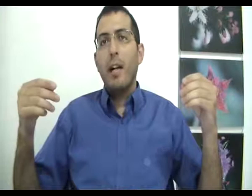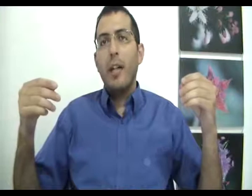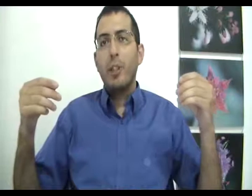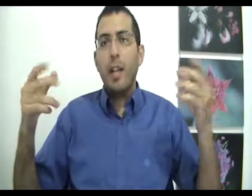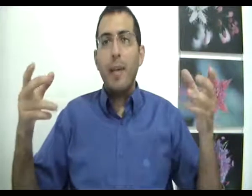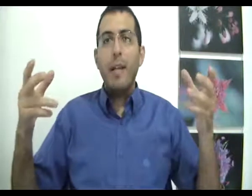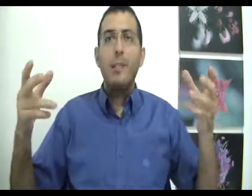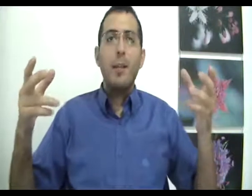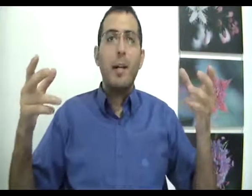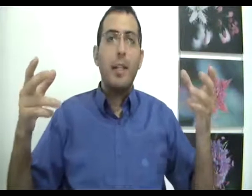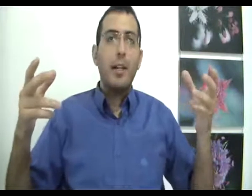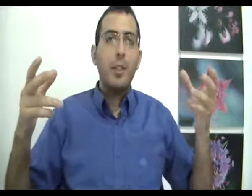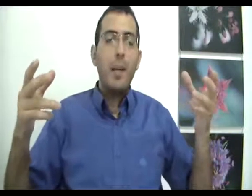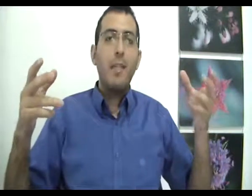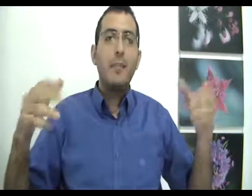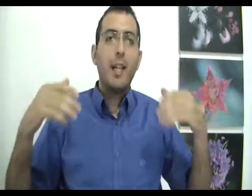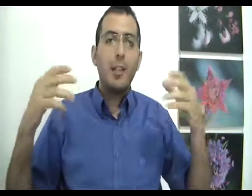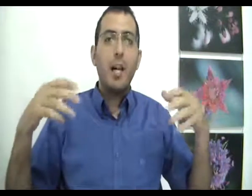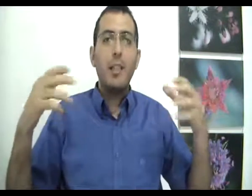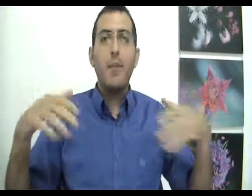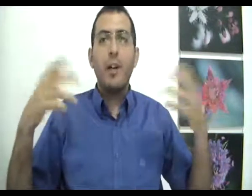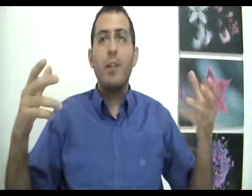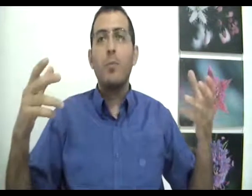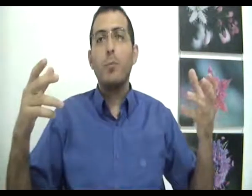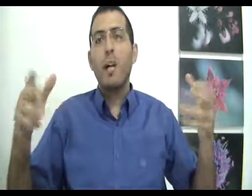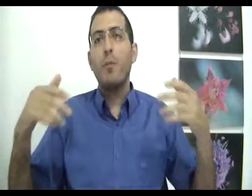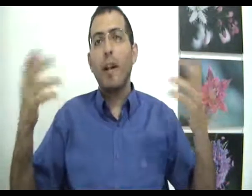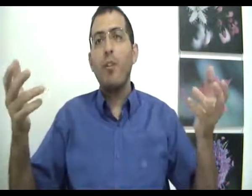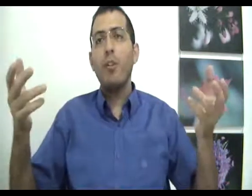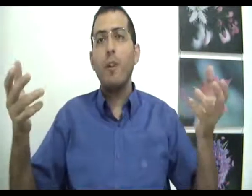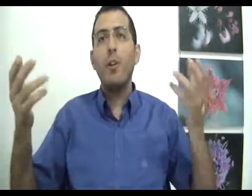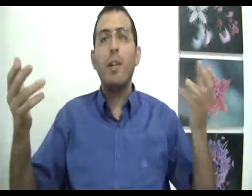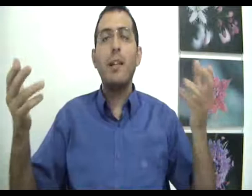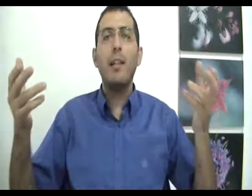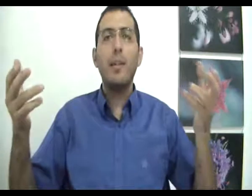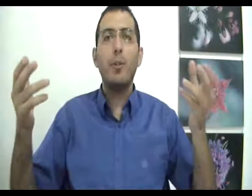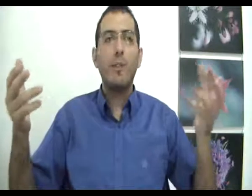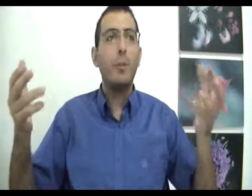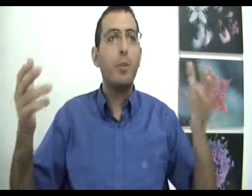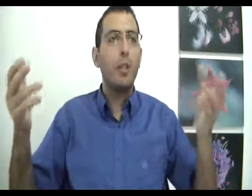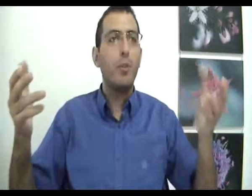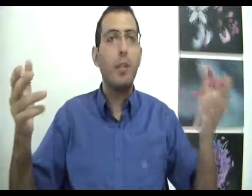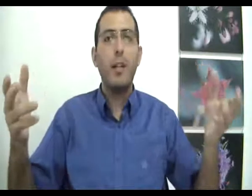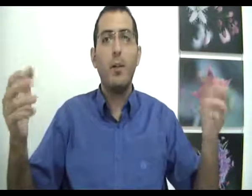והשאלה היא בעצם זה כאשר האדם הופך להיות מאושר והוא מרגיש טוב איך הוא יכול לדעת האם הטוב הזה הוא בשלמות כן או לא